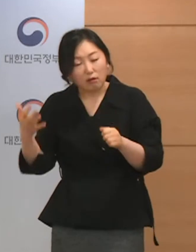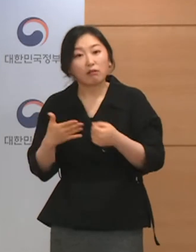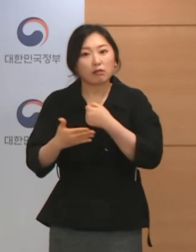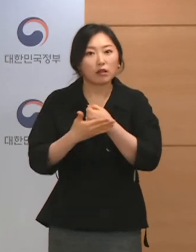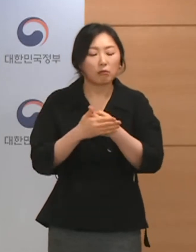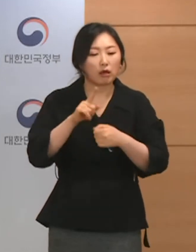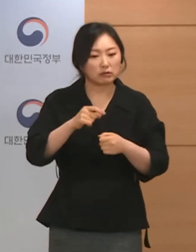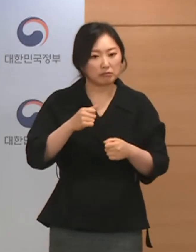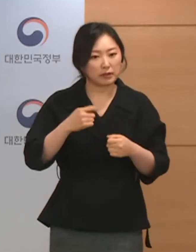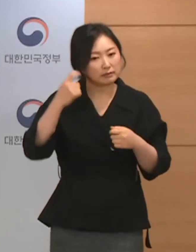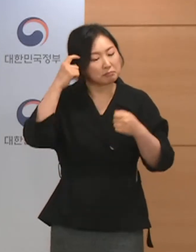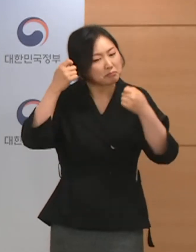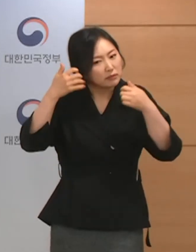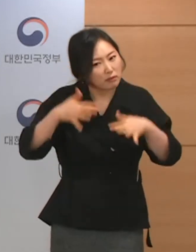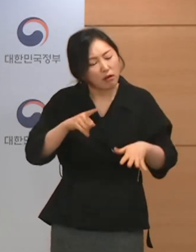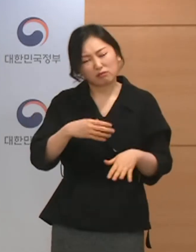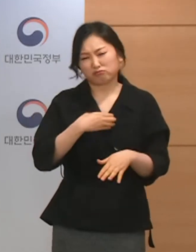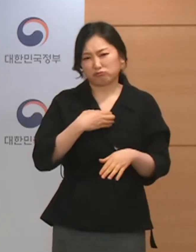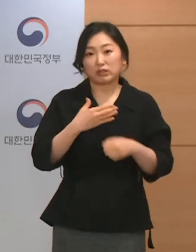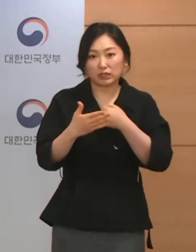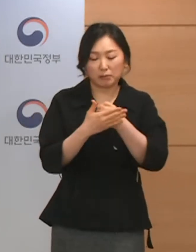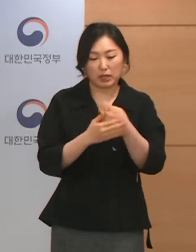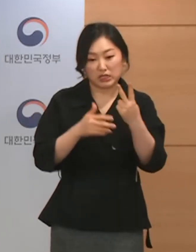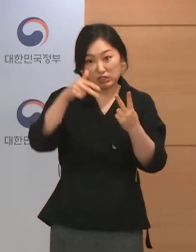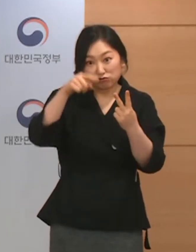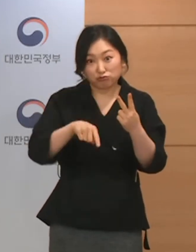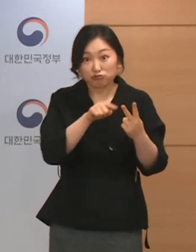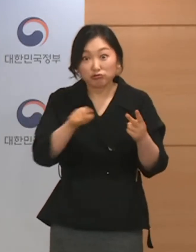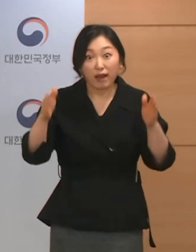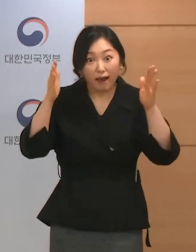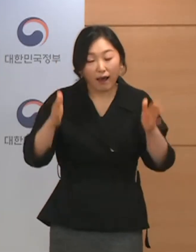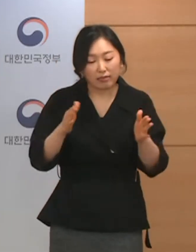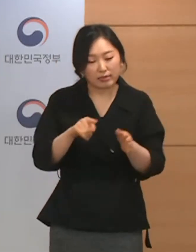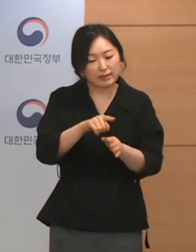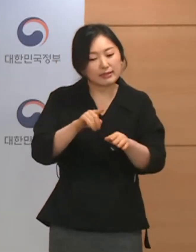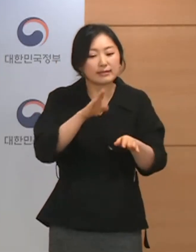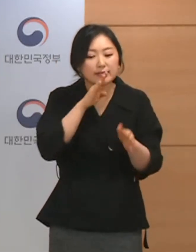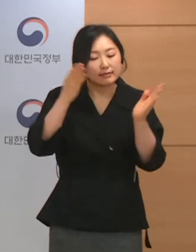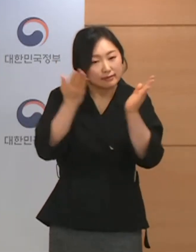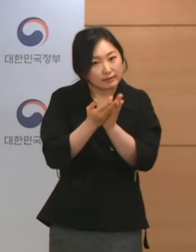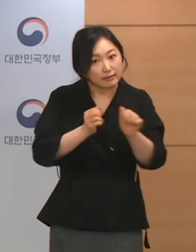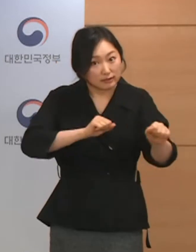기간을 설정하고 단계적으로 방역 조치를 완화할 예정입니다.